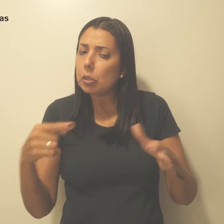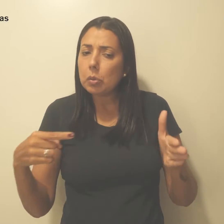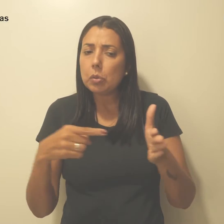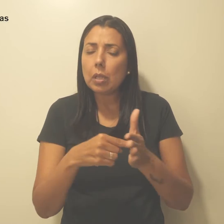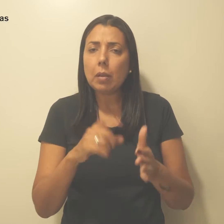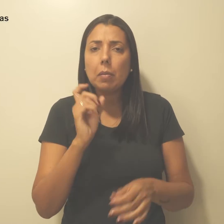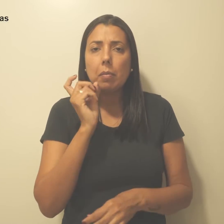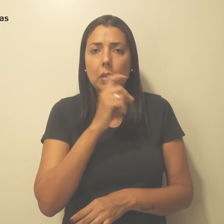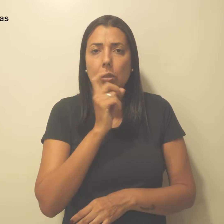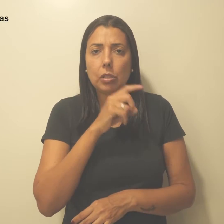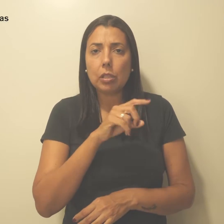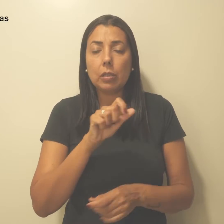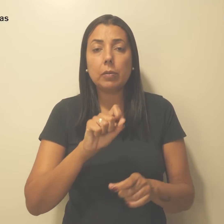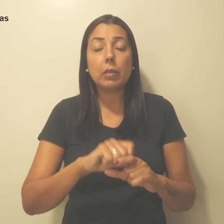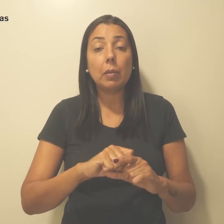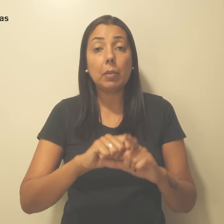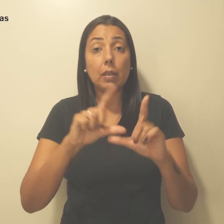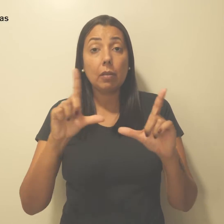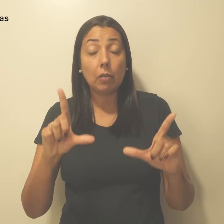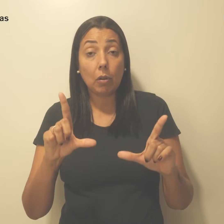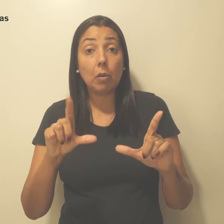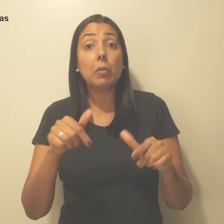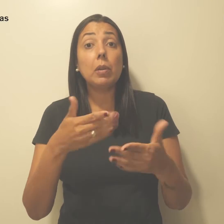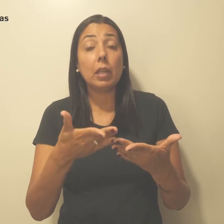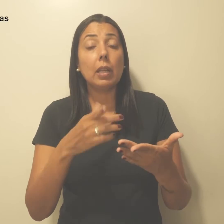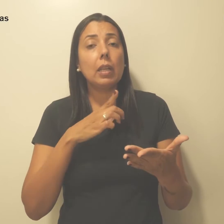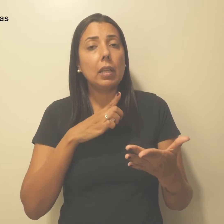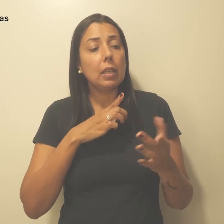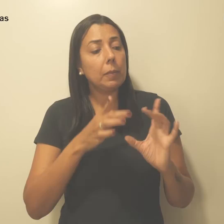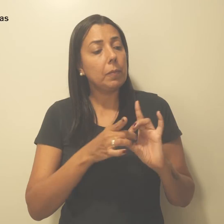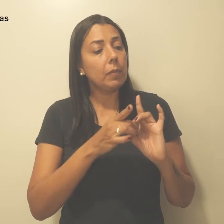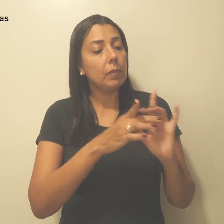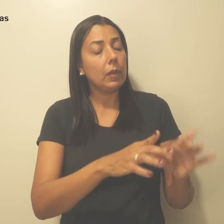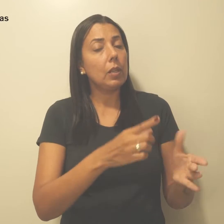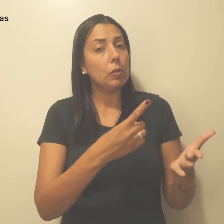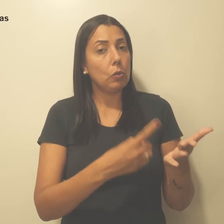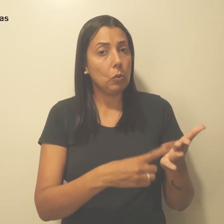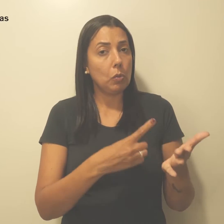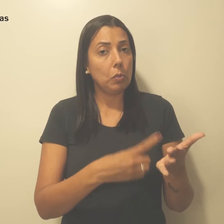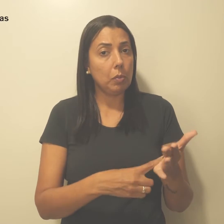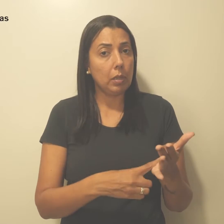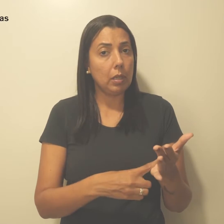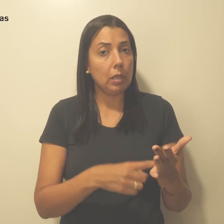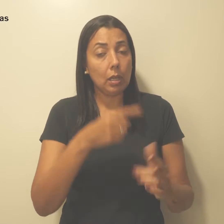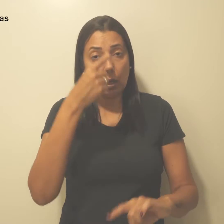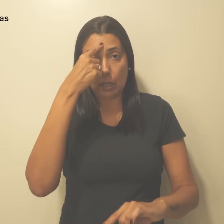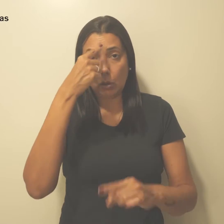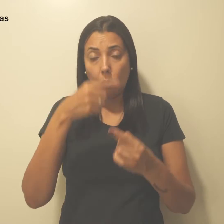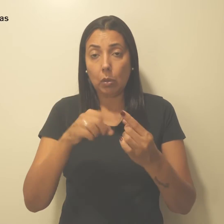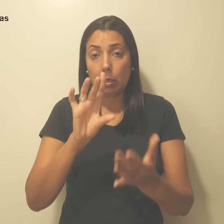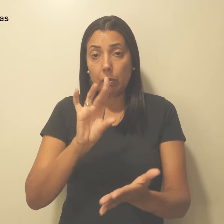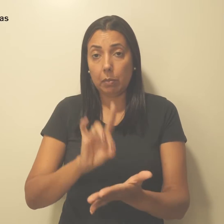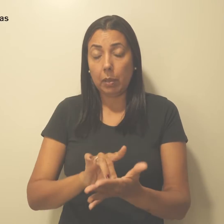mentiras da plataforma iFood que tem deixado de cumprir acordos afirmados com a categoria.